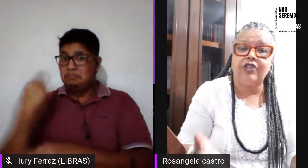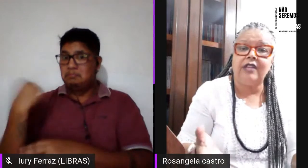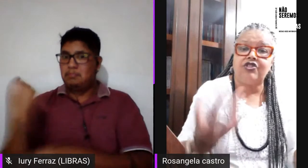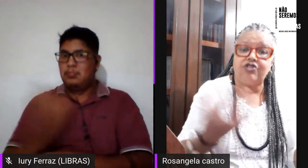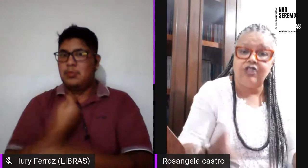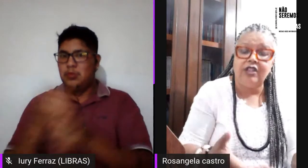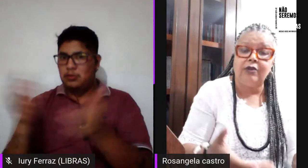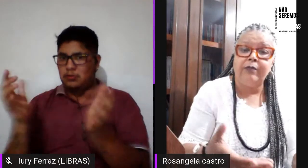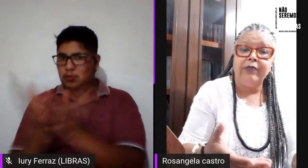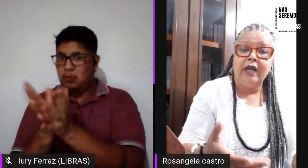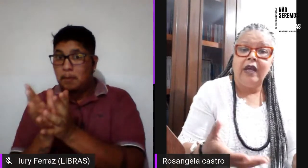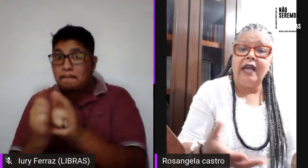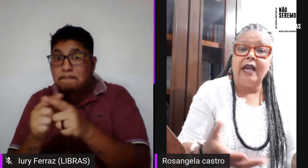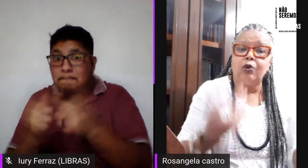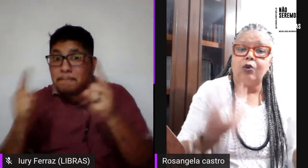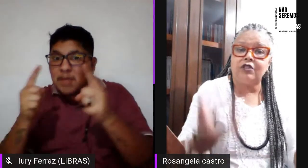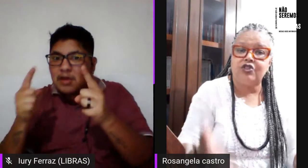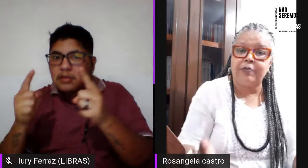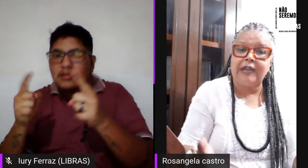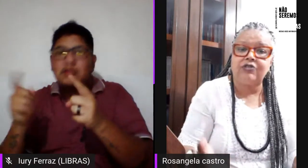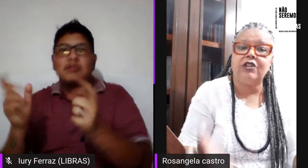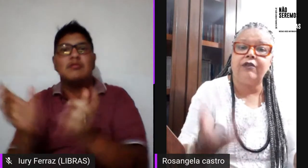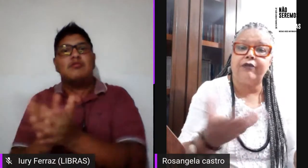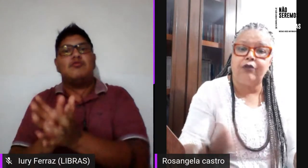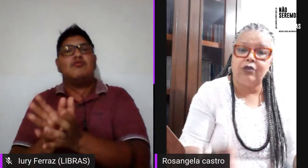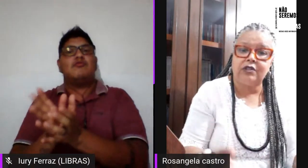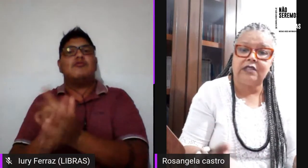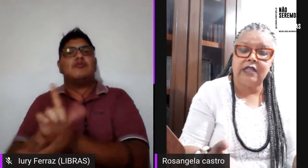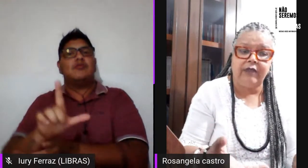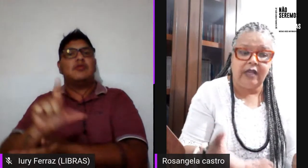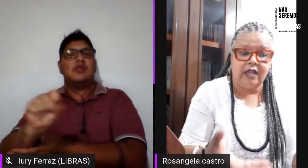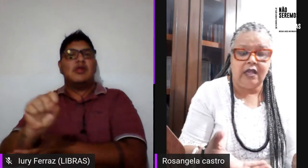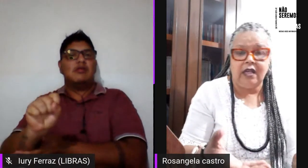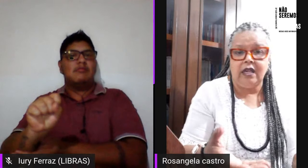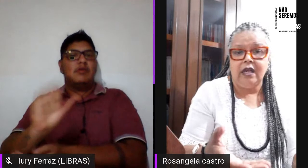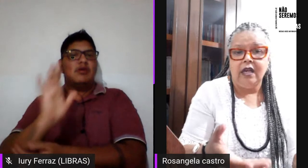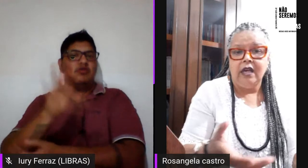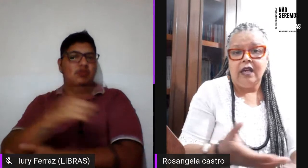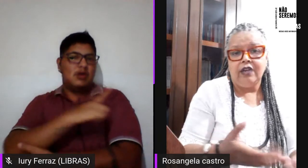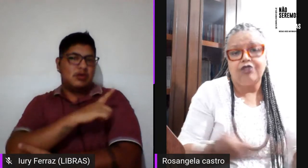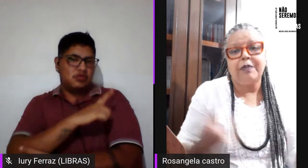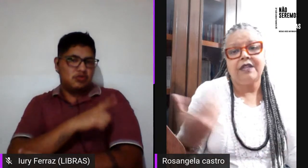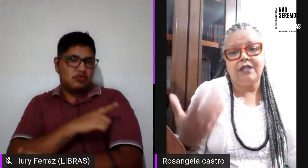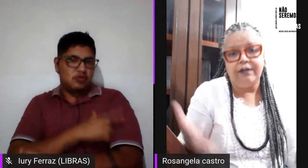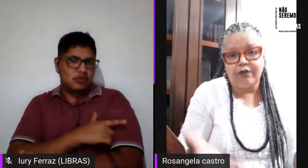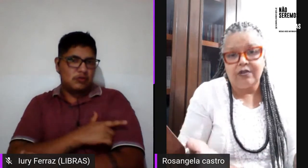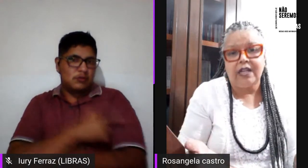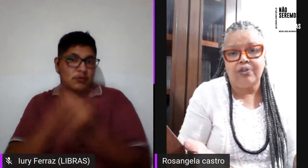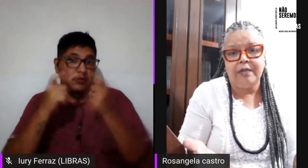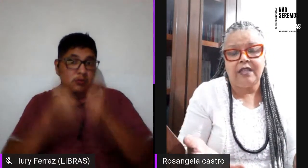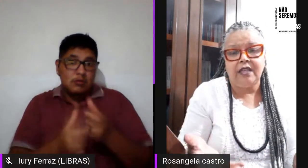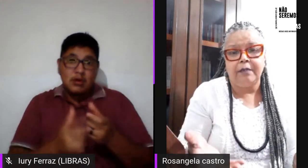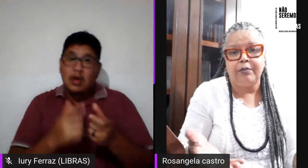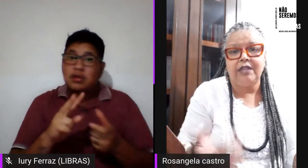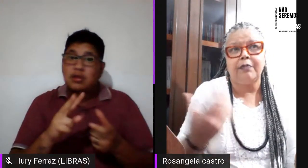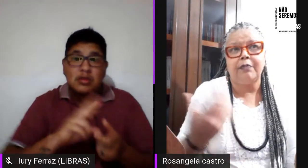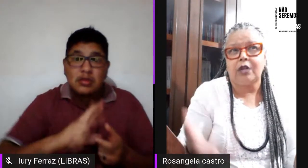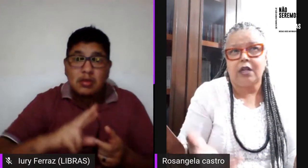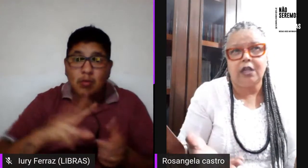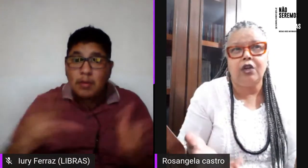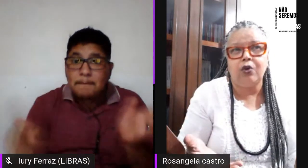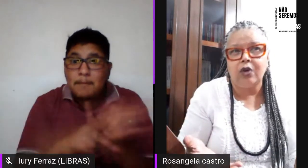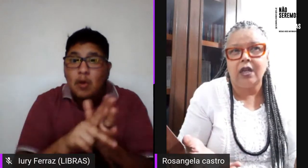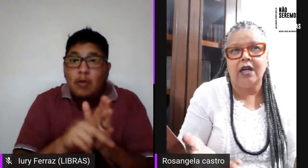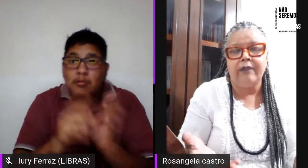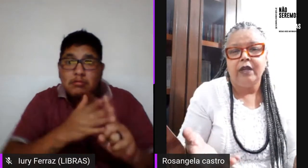lésbicas existiam em outros espaços que não fossem específicos LGBT. Por exemplo,